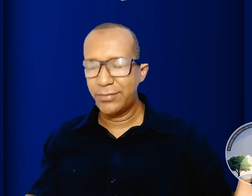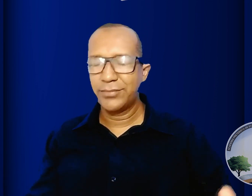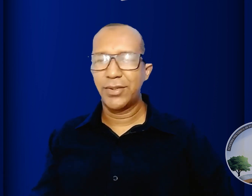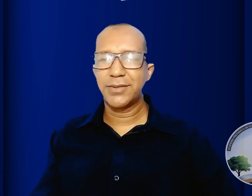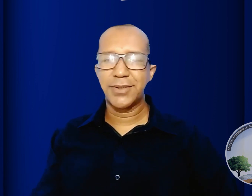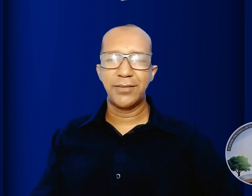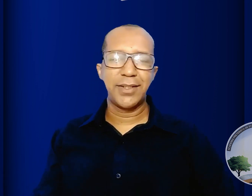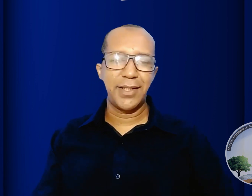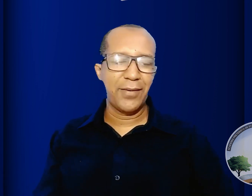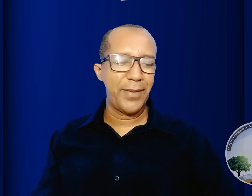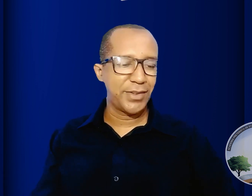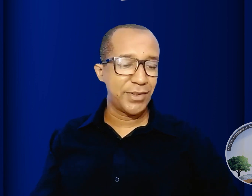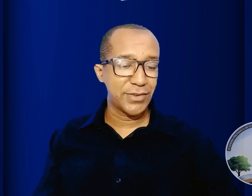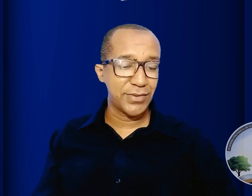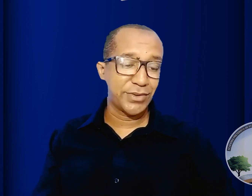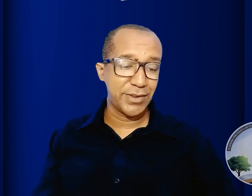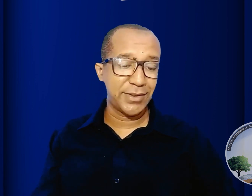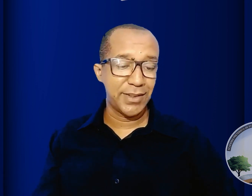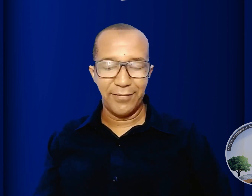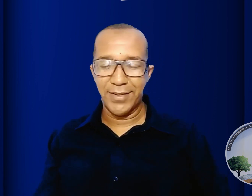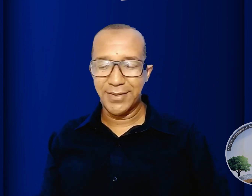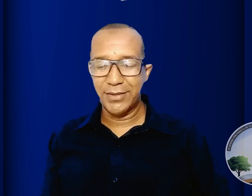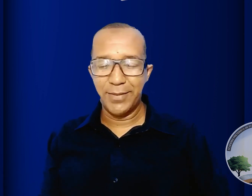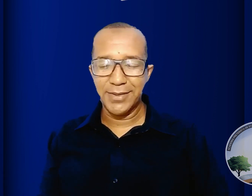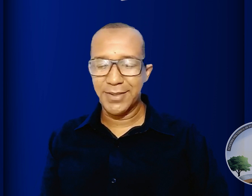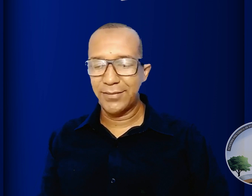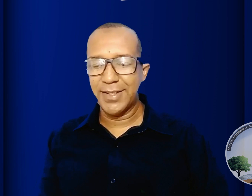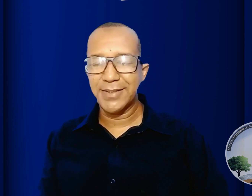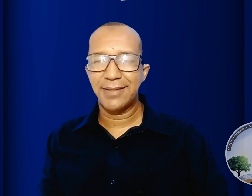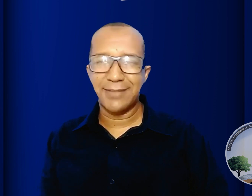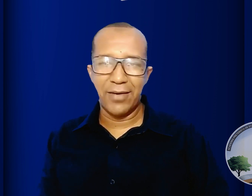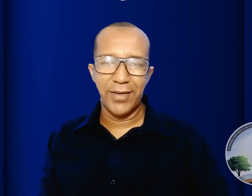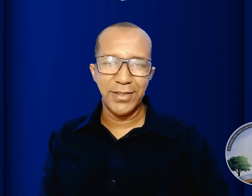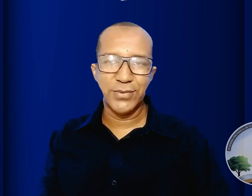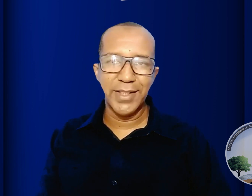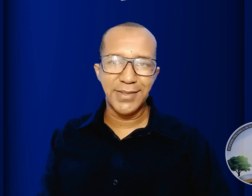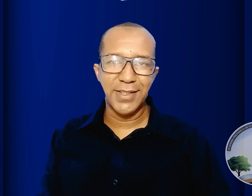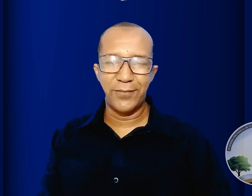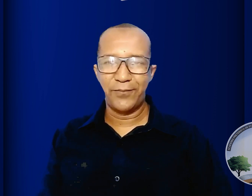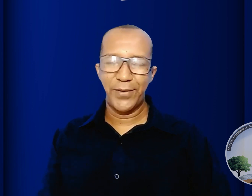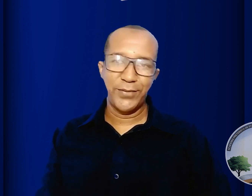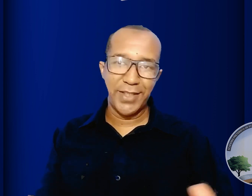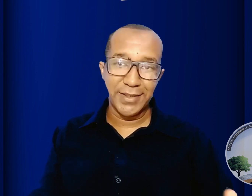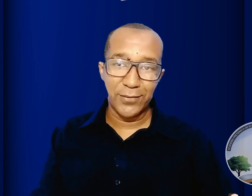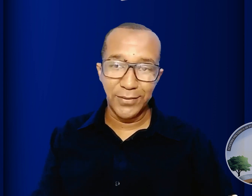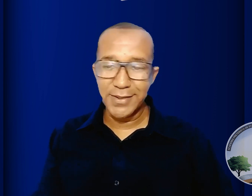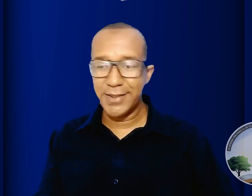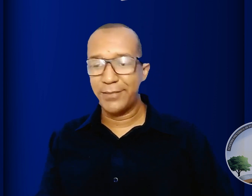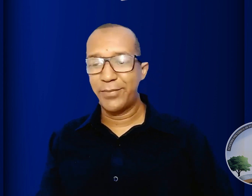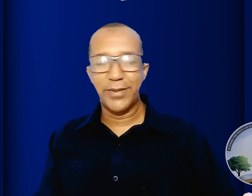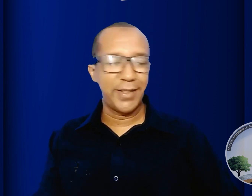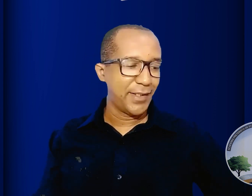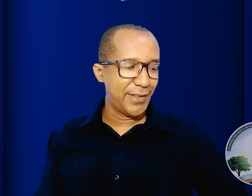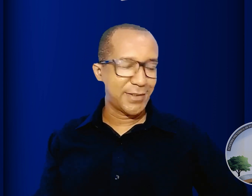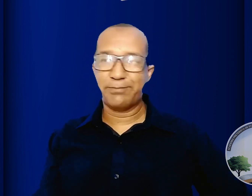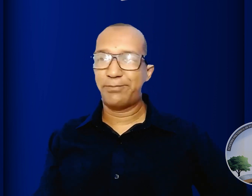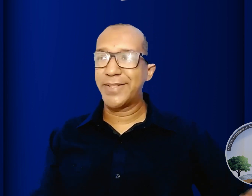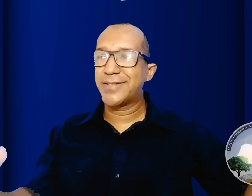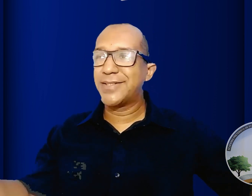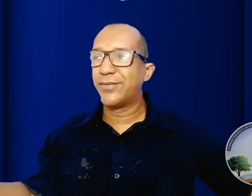noção de que realmente Jesus esteja fazendo menção dessa tal ressurreição que um dia há de acontecer porque eles precisam